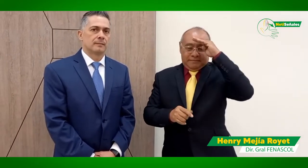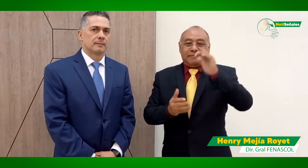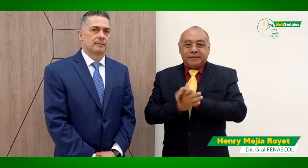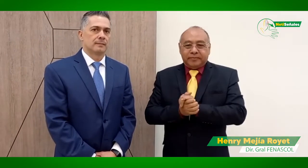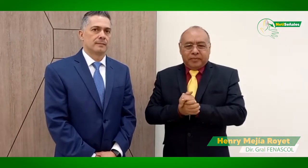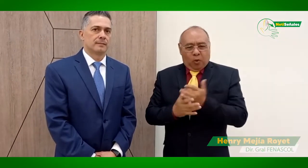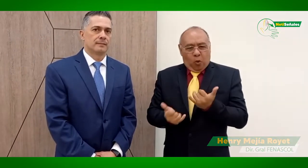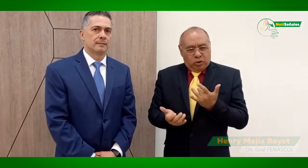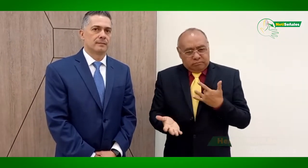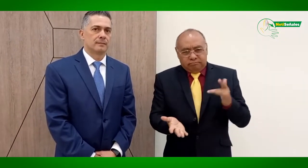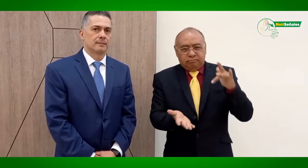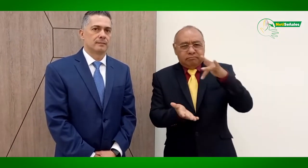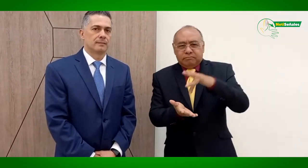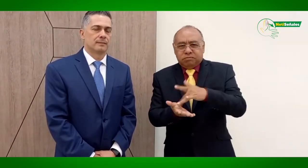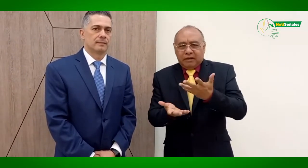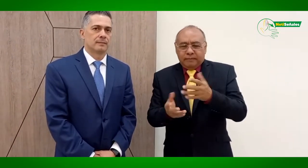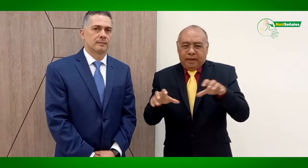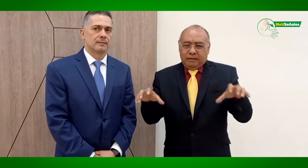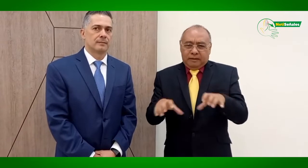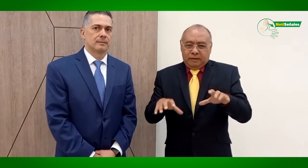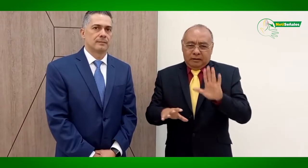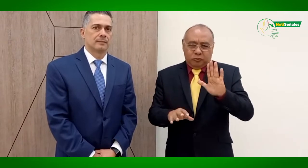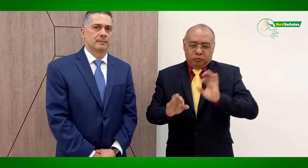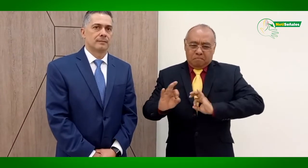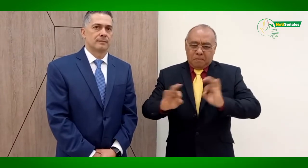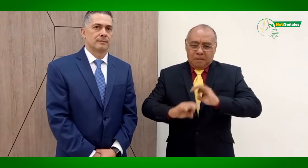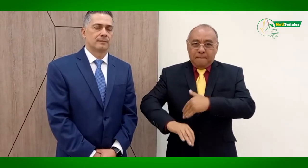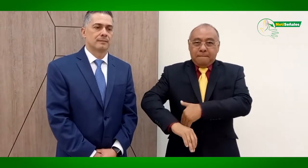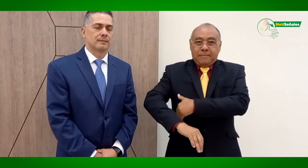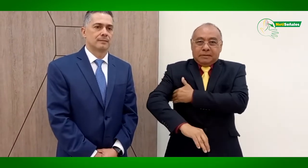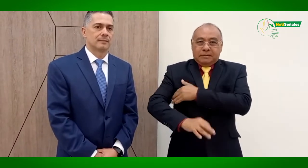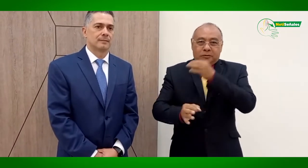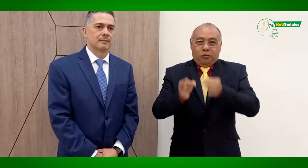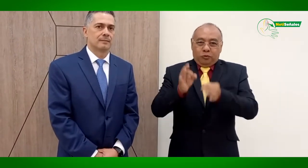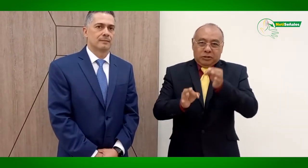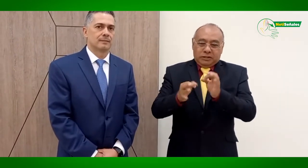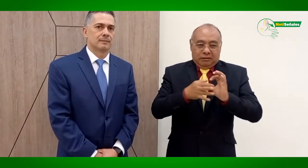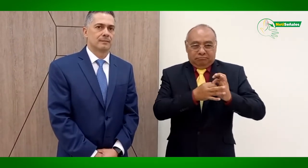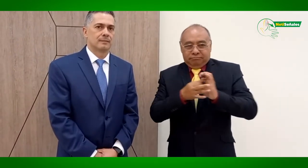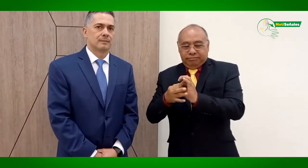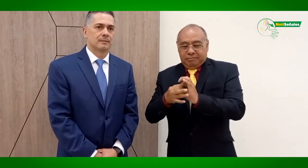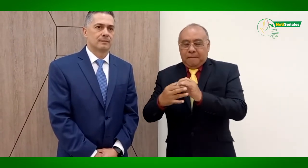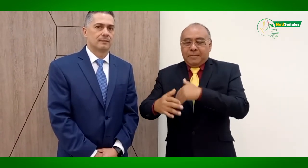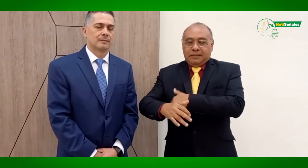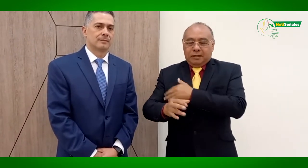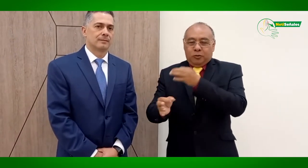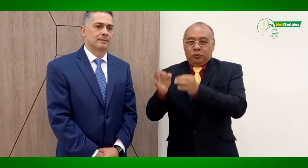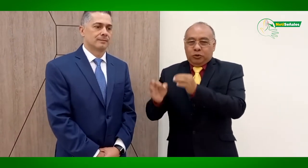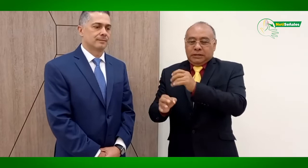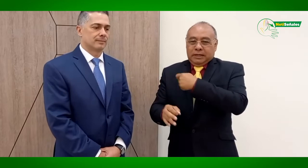Hoy, y en especial a la comunidad sorda de Medellín, el día de hoy me encuentro en un evento preparado por el Ministerio de